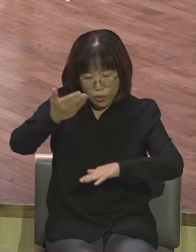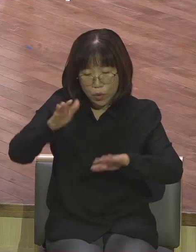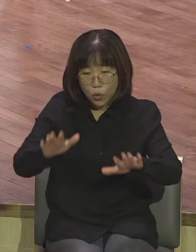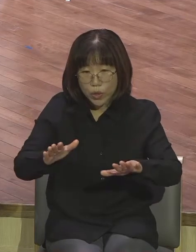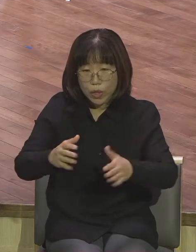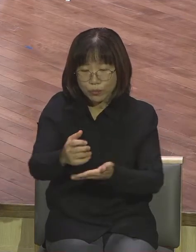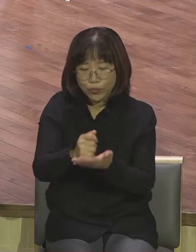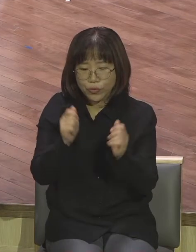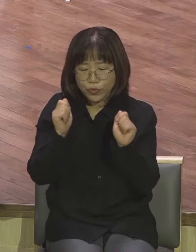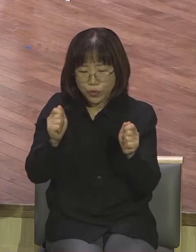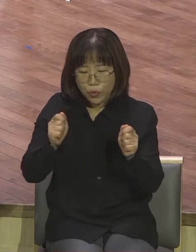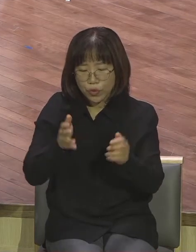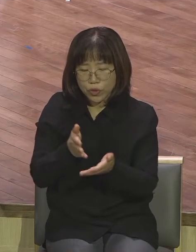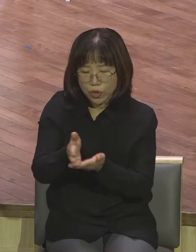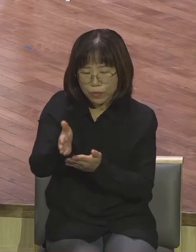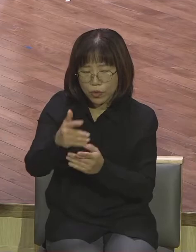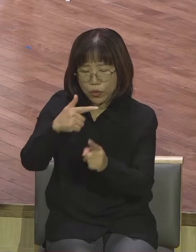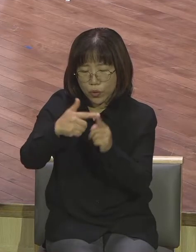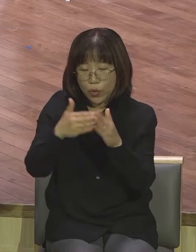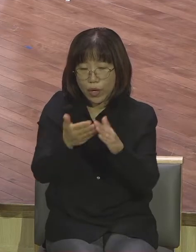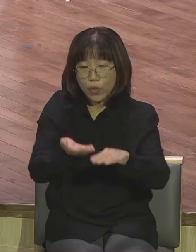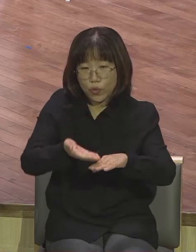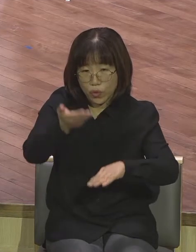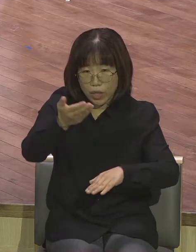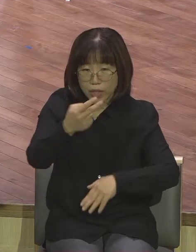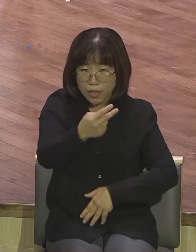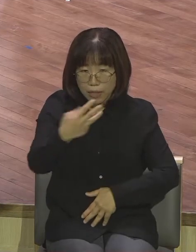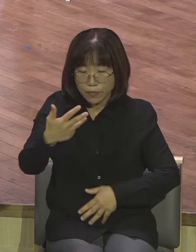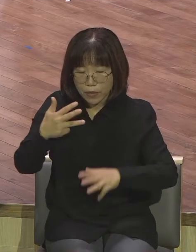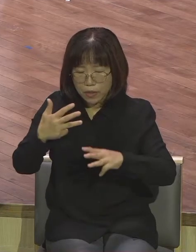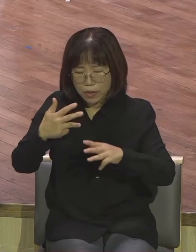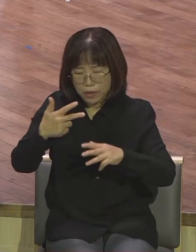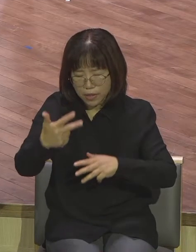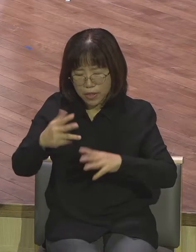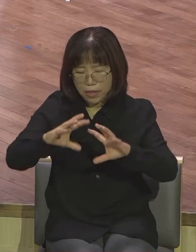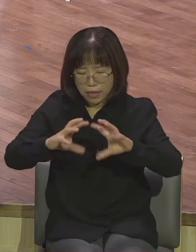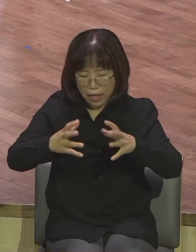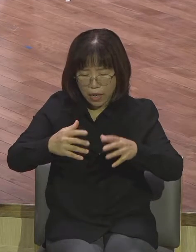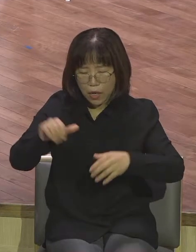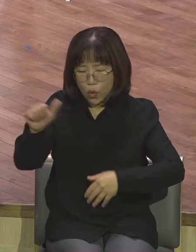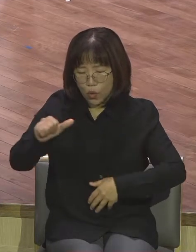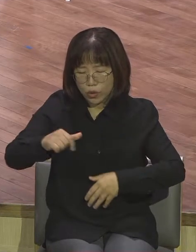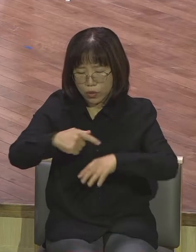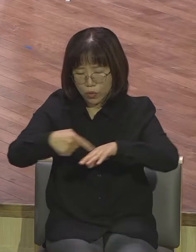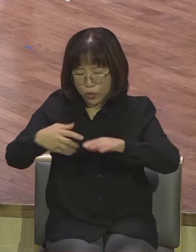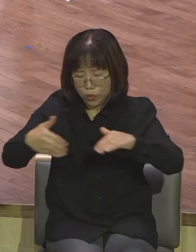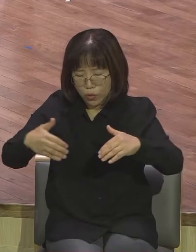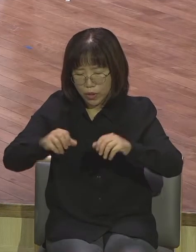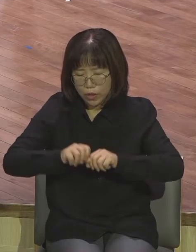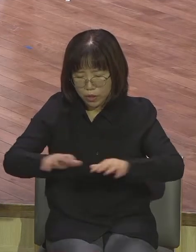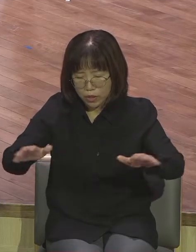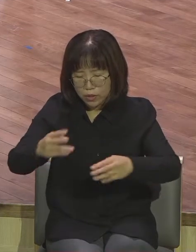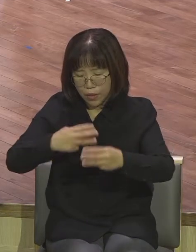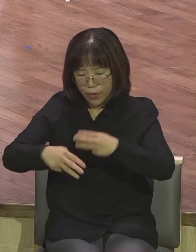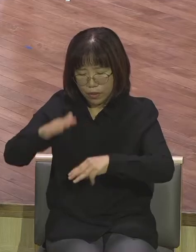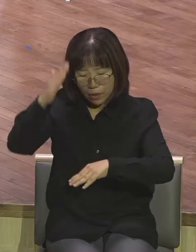무석전문교회와 237나라 오천종족에 흩어진 모든 랩런트들 머리위에 이제로부터 영원까지